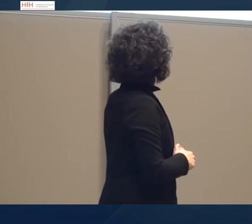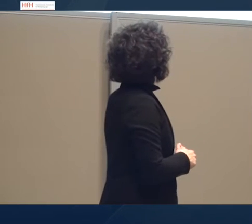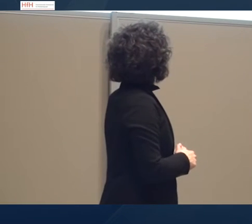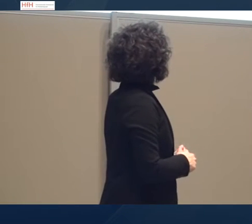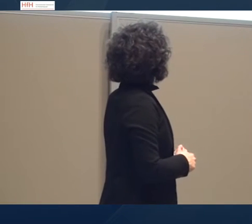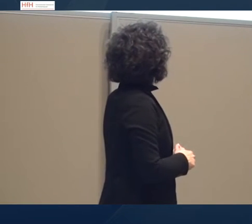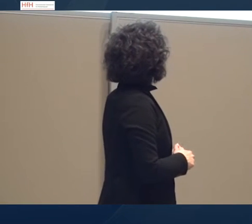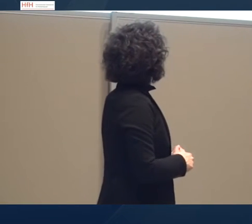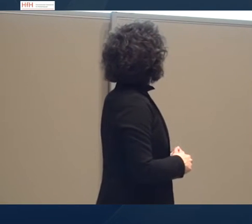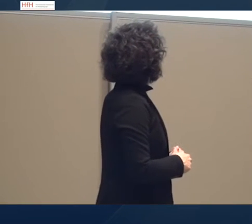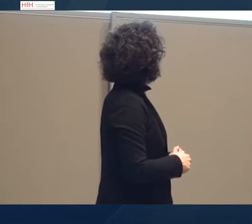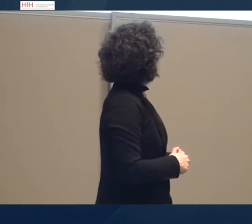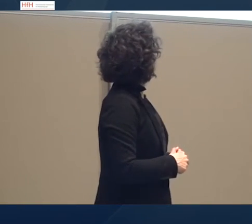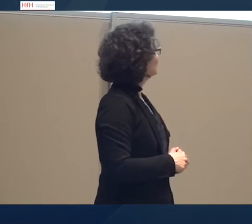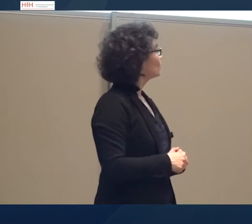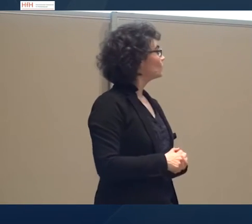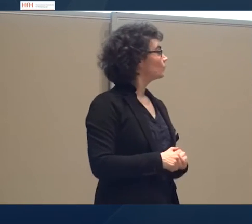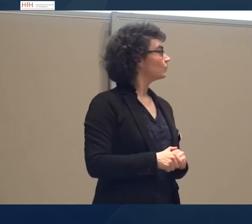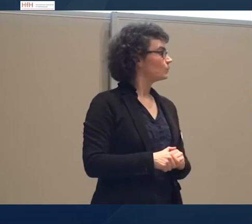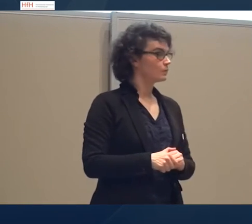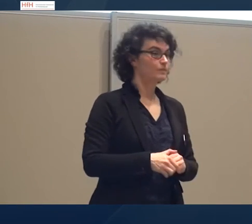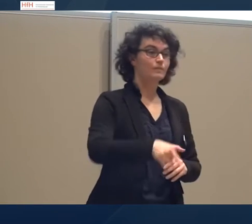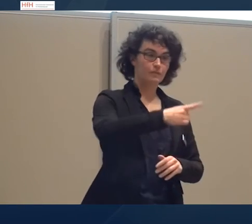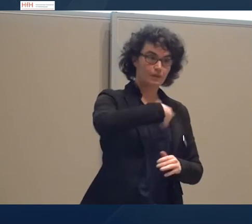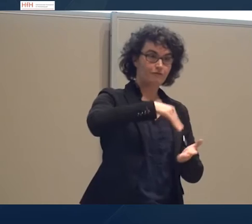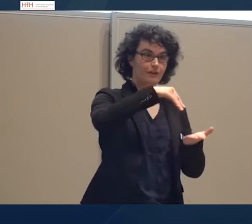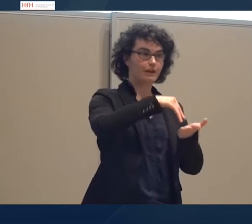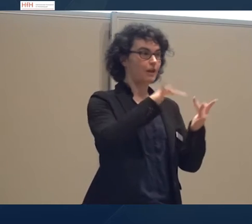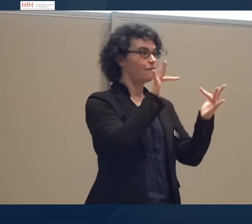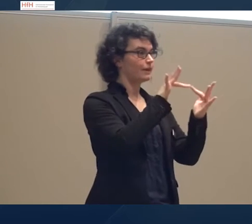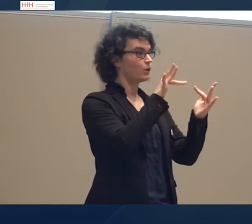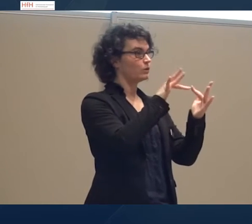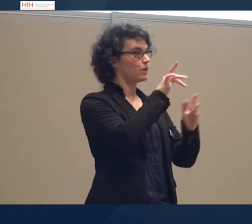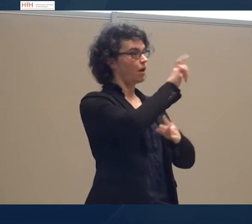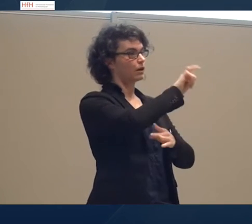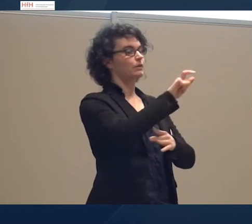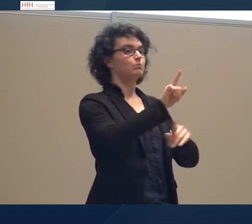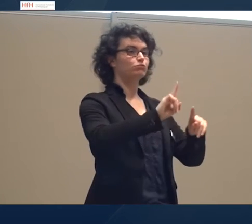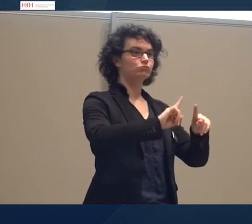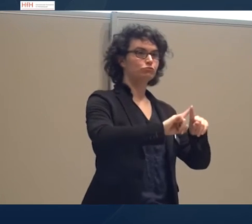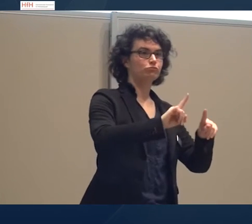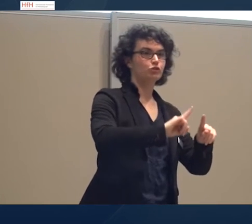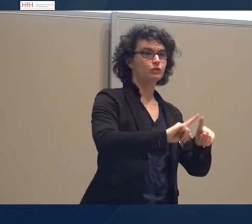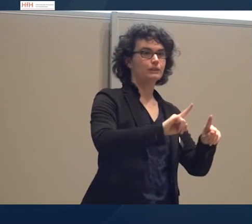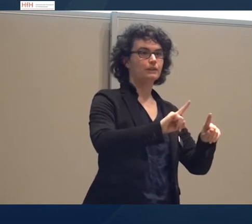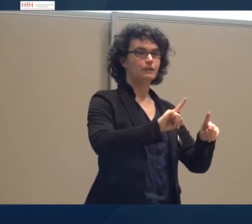Wir haben dazu Kontakt aufgebaut mit verschiedenen Gruppen,